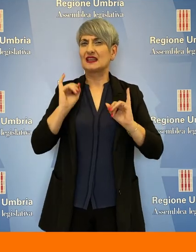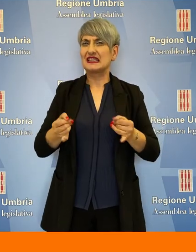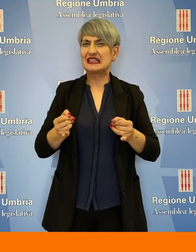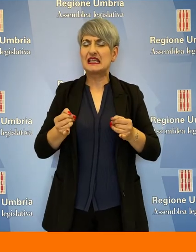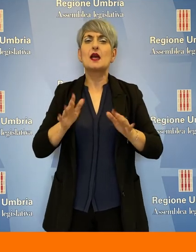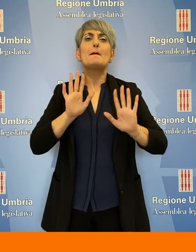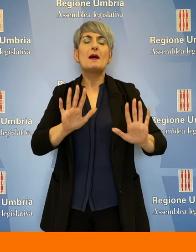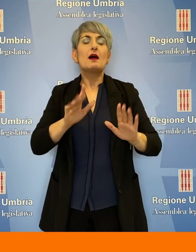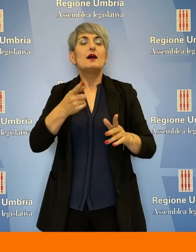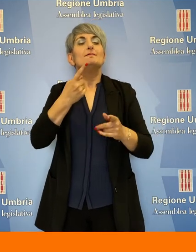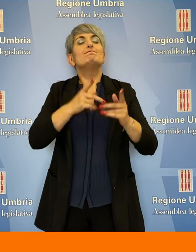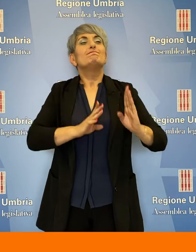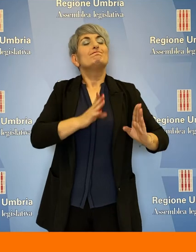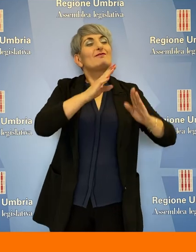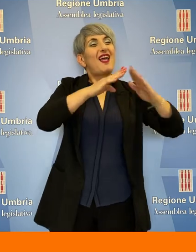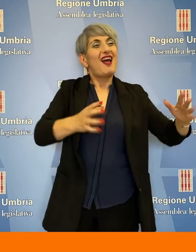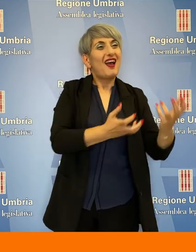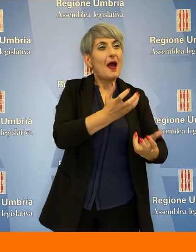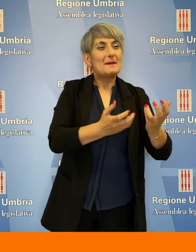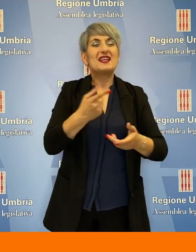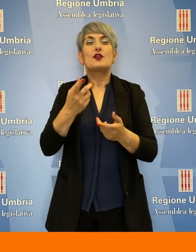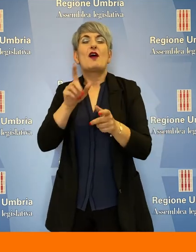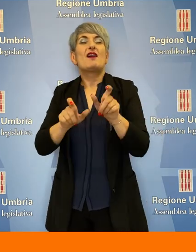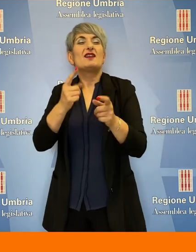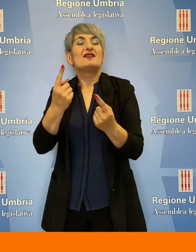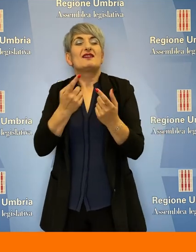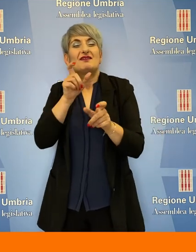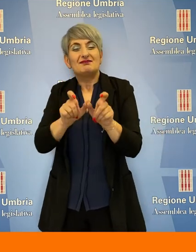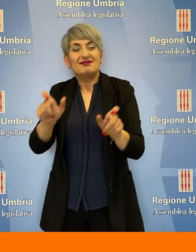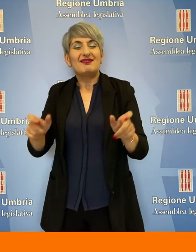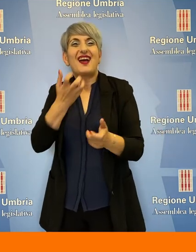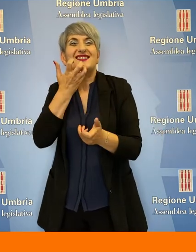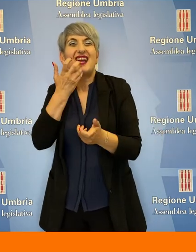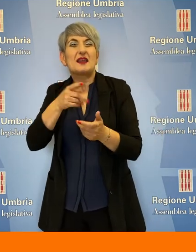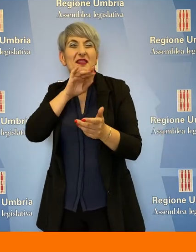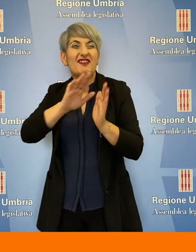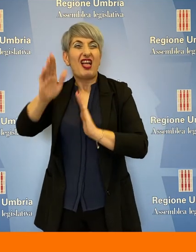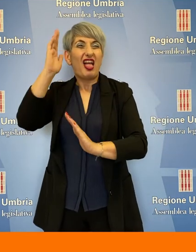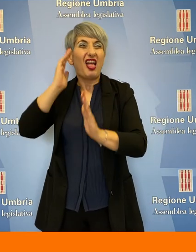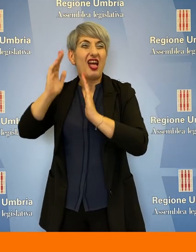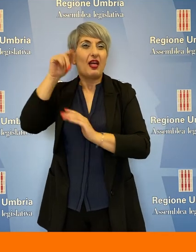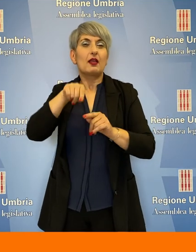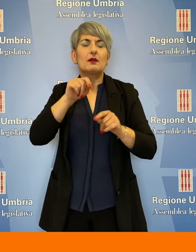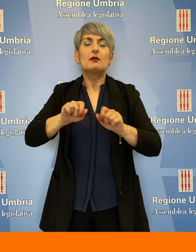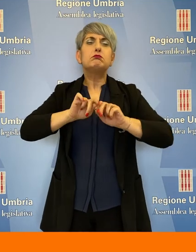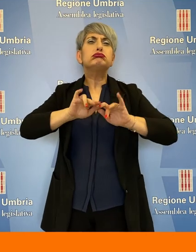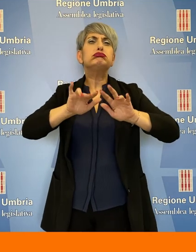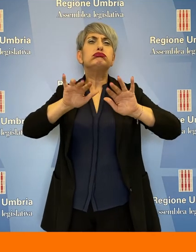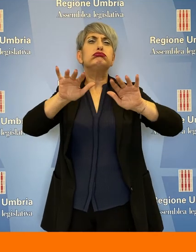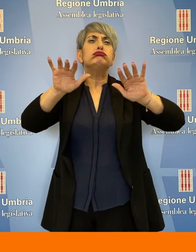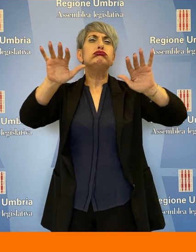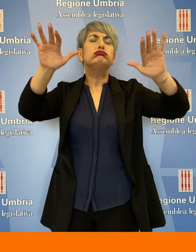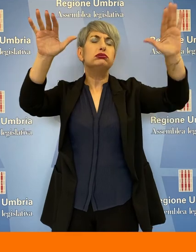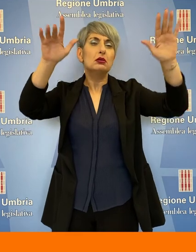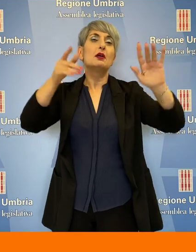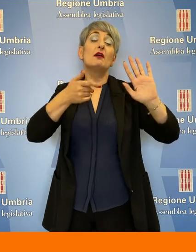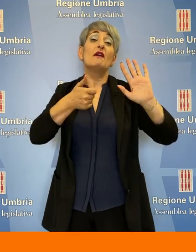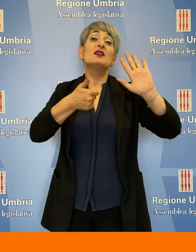importante, sono i camini e i sistemi di riscaldamento obsoleti a riversare in atmosfera il 60%